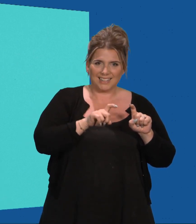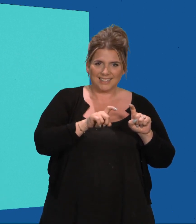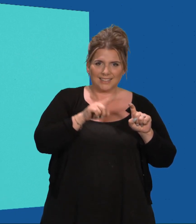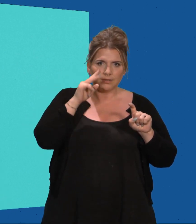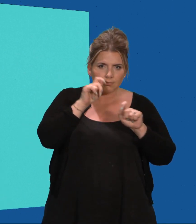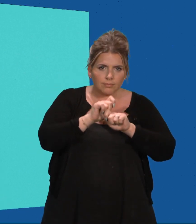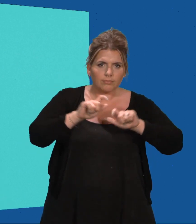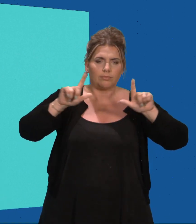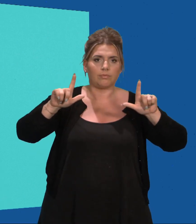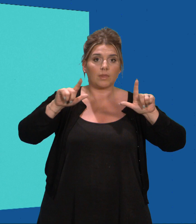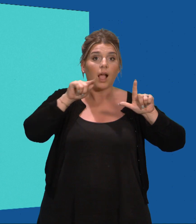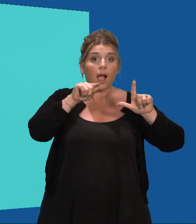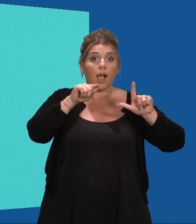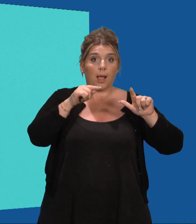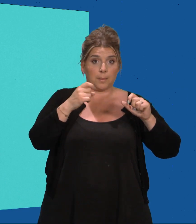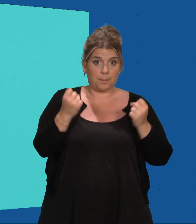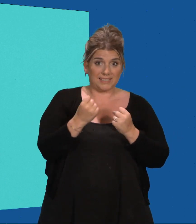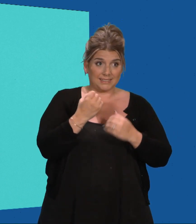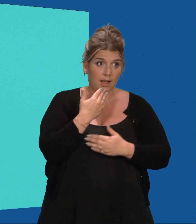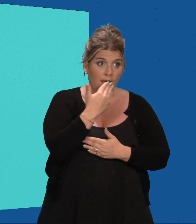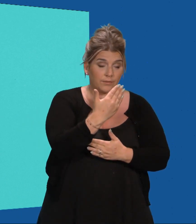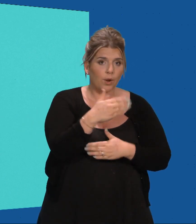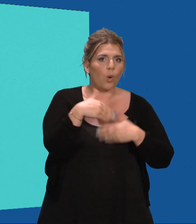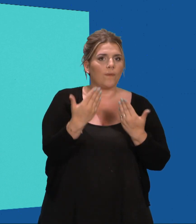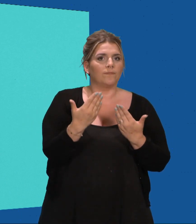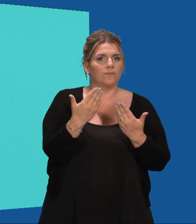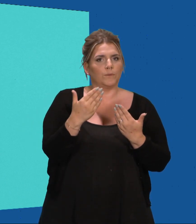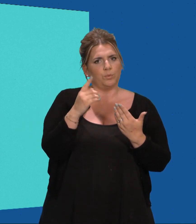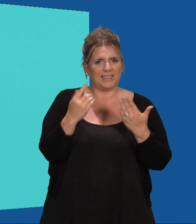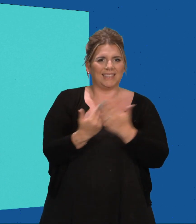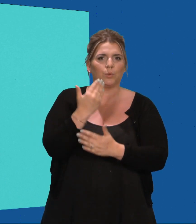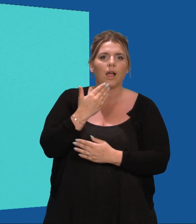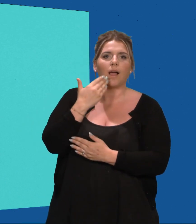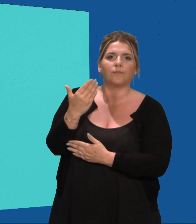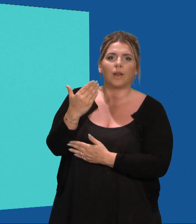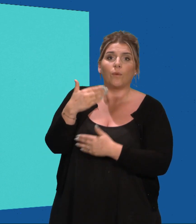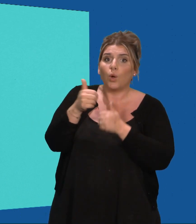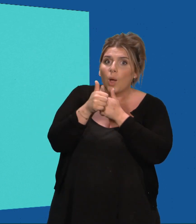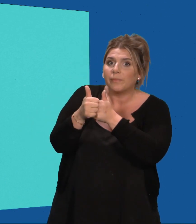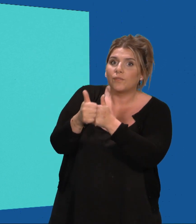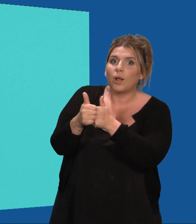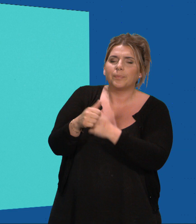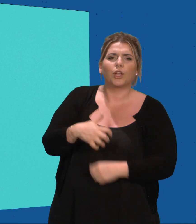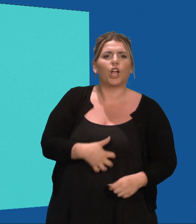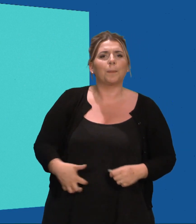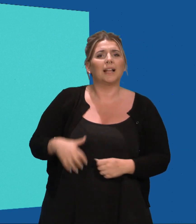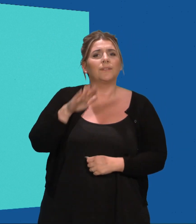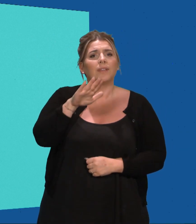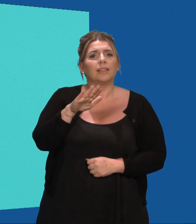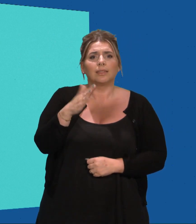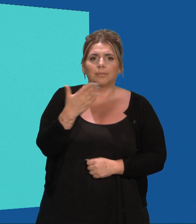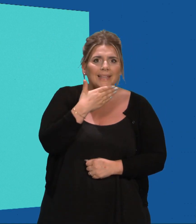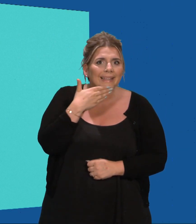starten of je lopende aanvragen opvolgen. Heeft jouw gemeente geen lokale app? Dan kan je altijd de